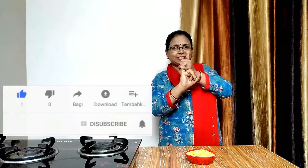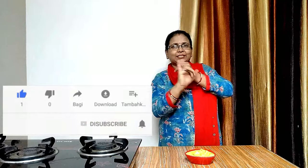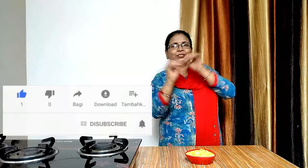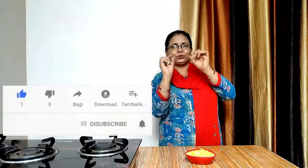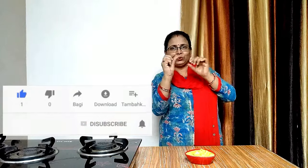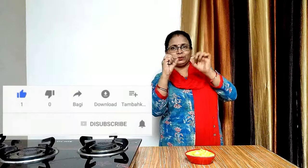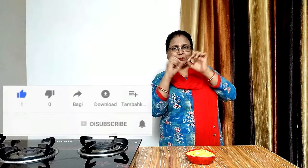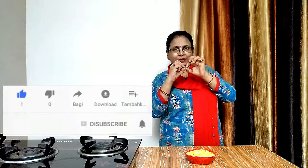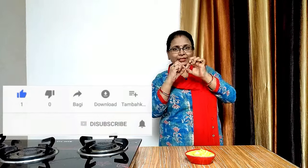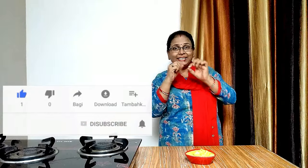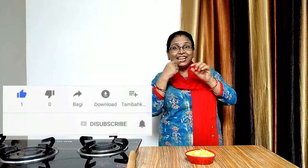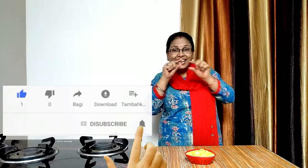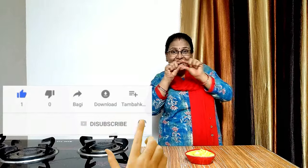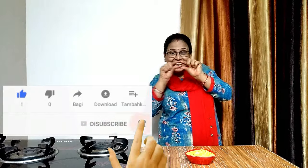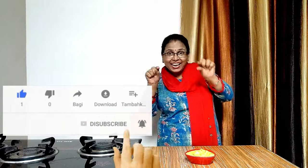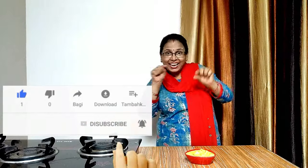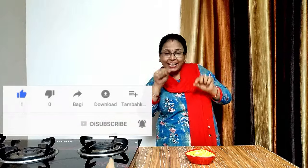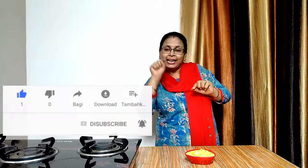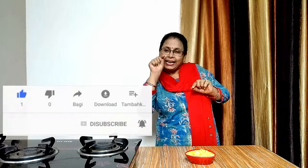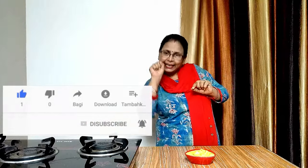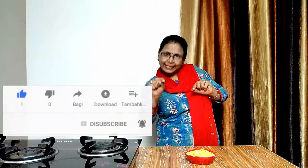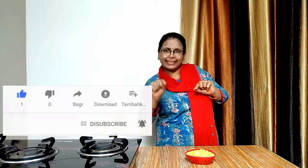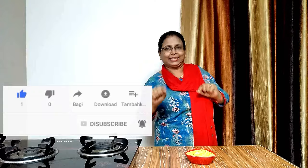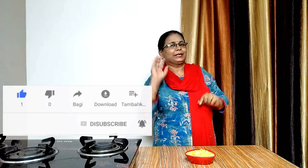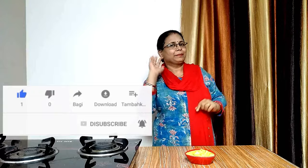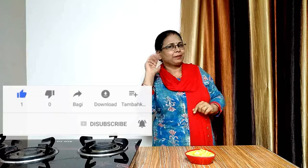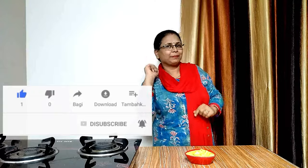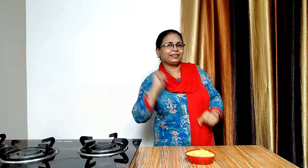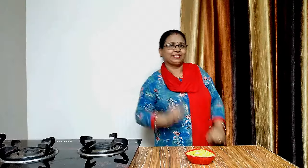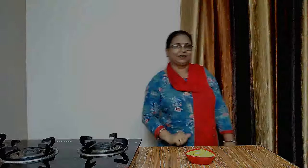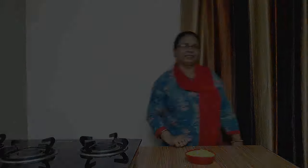को लाइक और इस चैनल को सब्सक्राइब करना ना भूले मिलते हैं नेक्स वीडियो में